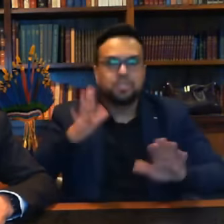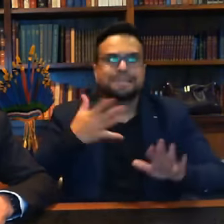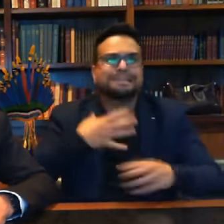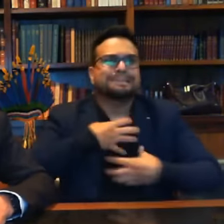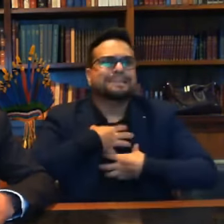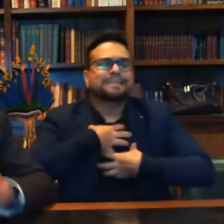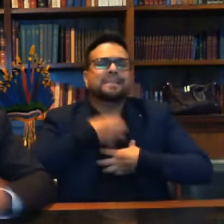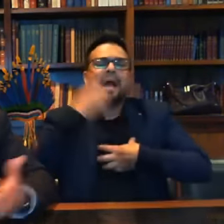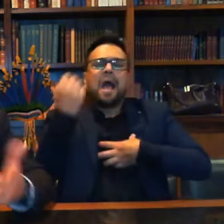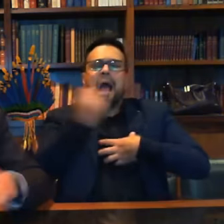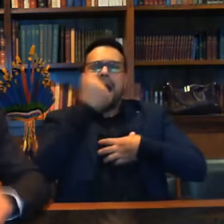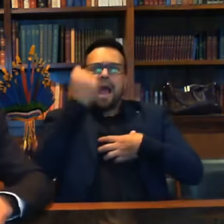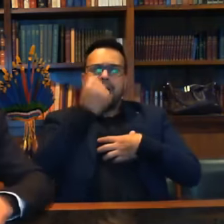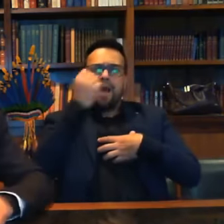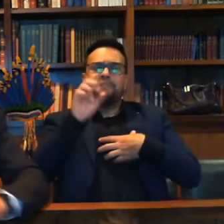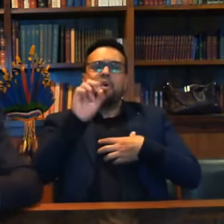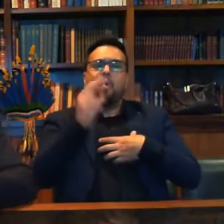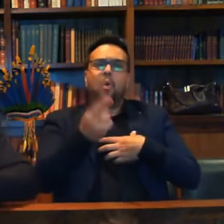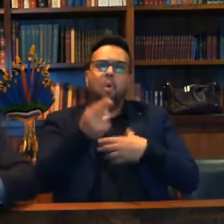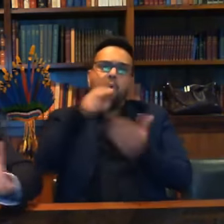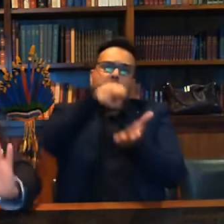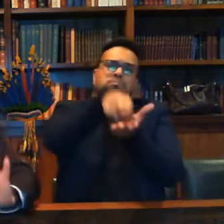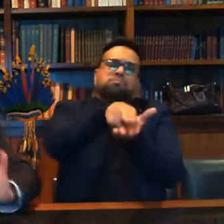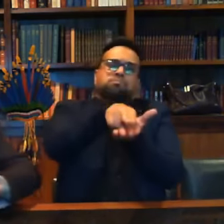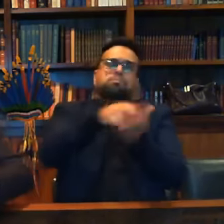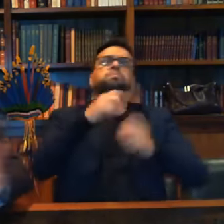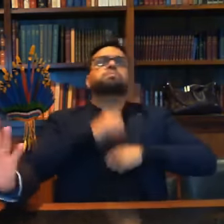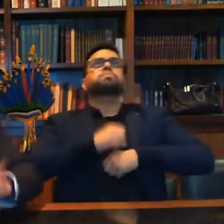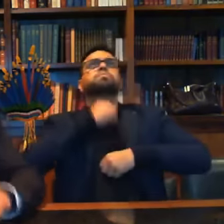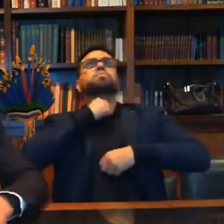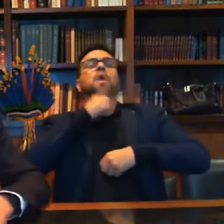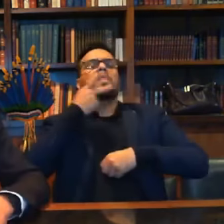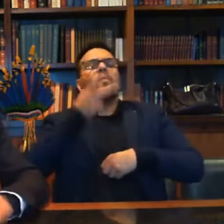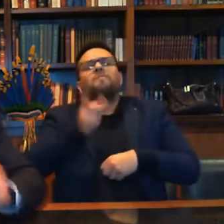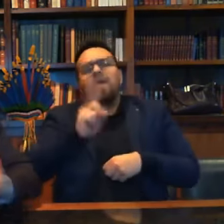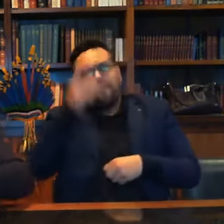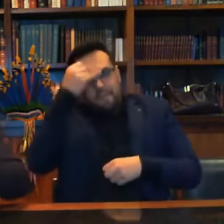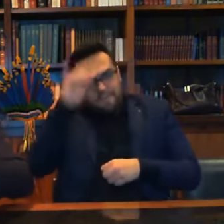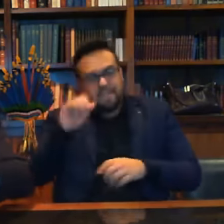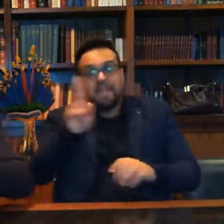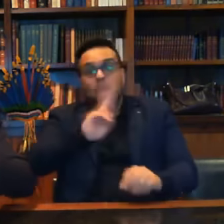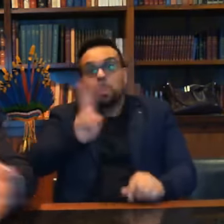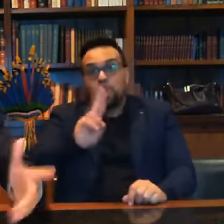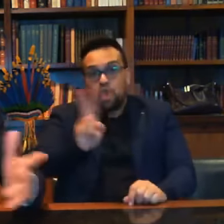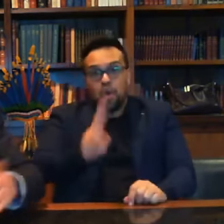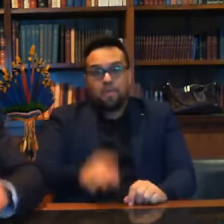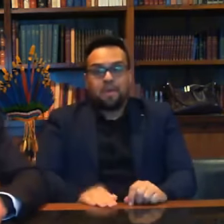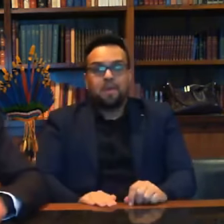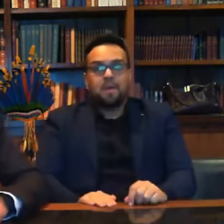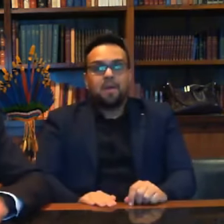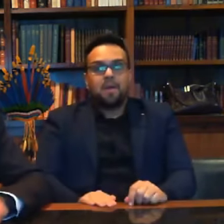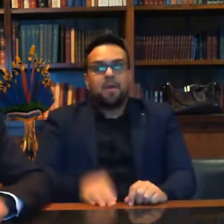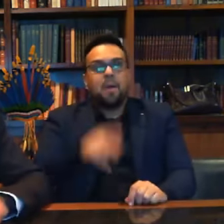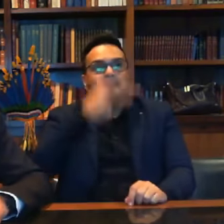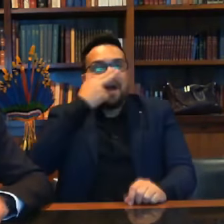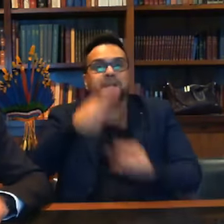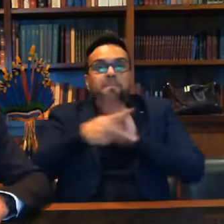entubadas têm segurado com isso aí. Eu não vou falar o nome aqui para não criminalizar e para não satanizar esse